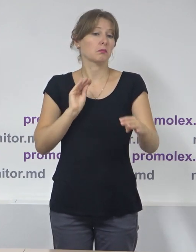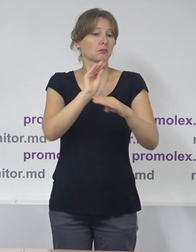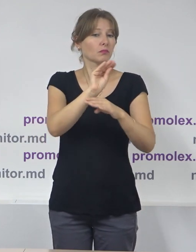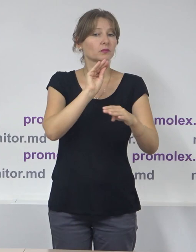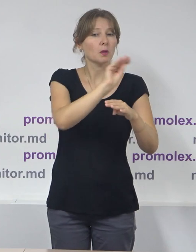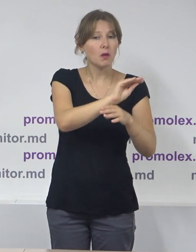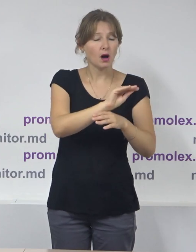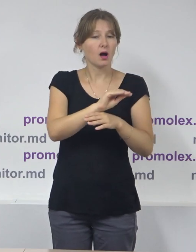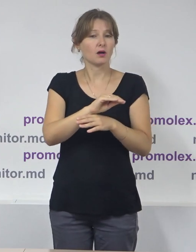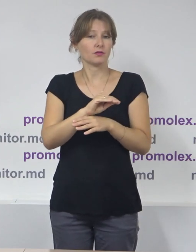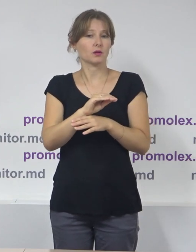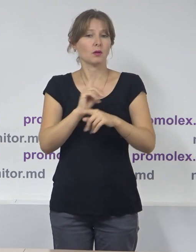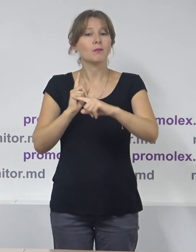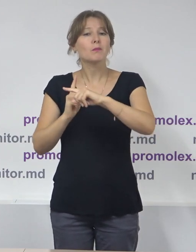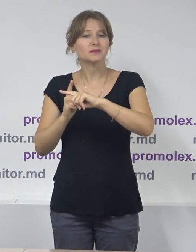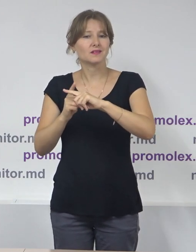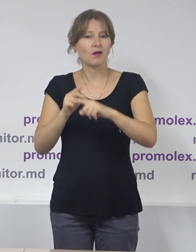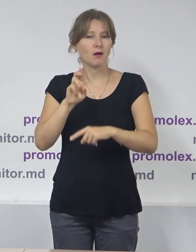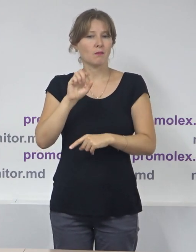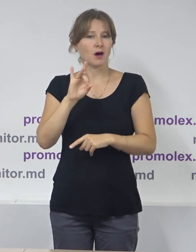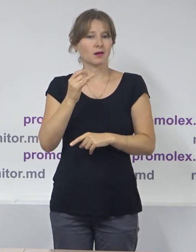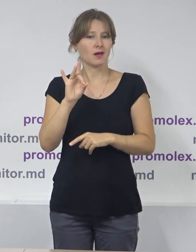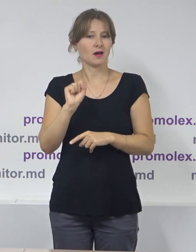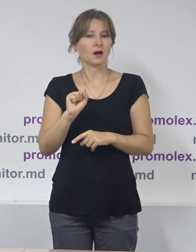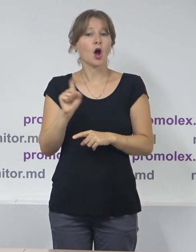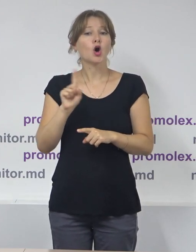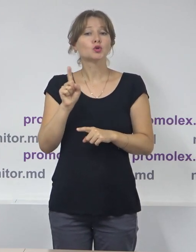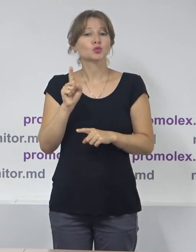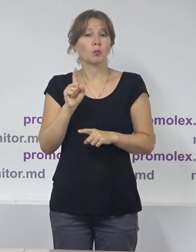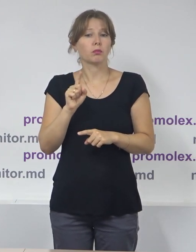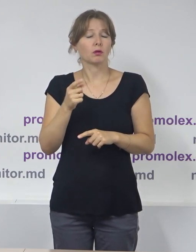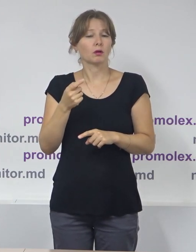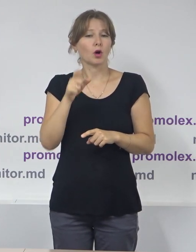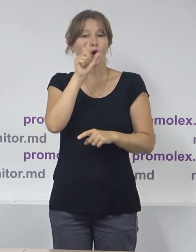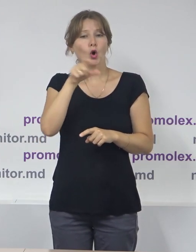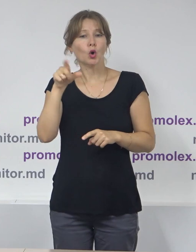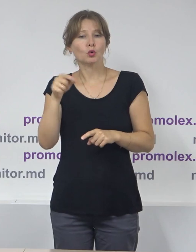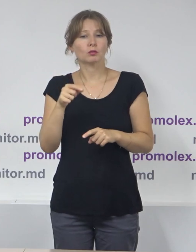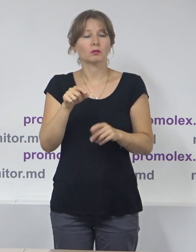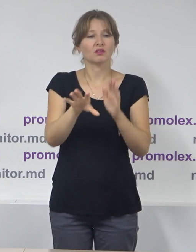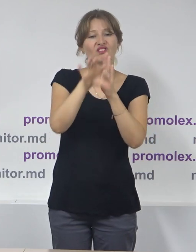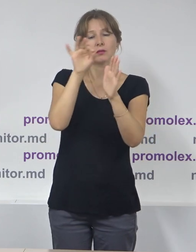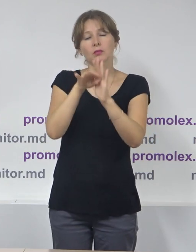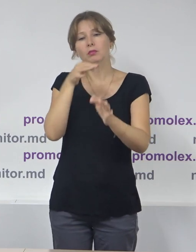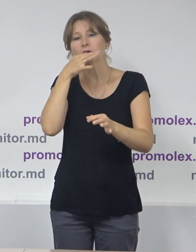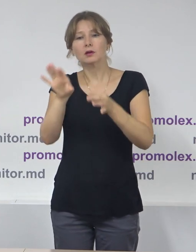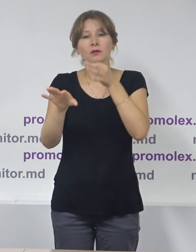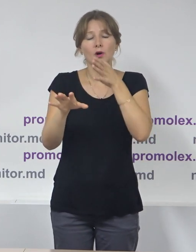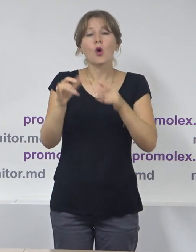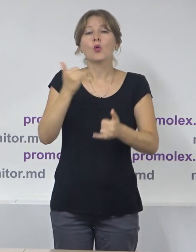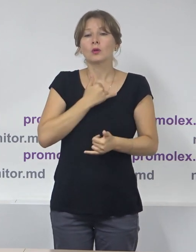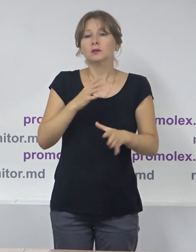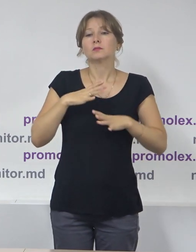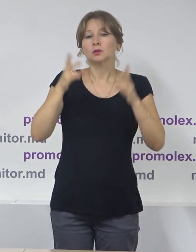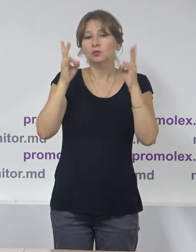bariere, dar în sensul pozitiv, le zic eu bariere acum, pentru migrație artificială a alegătorilor în alegerile locale, pentru că am avut și acest fenomen